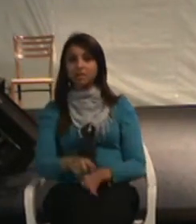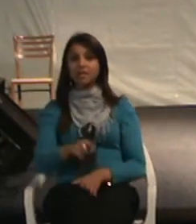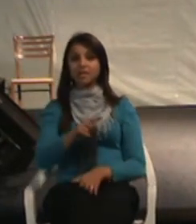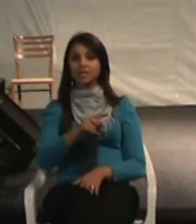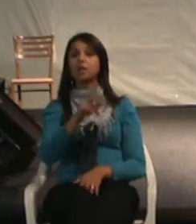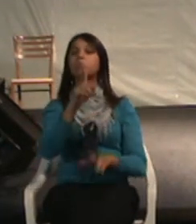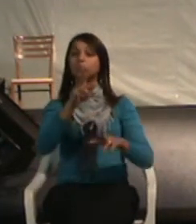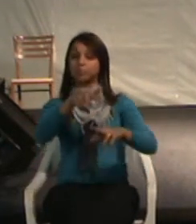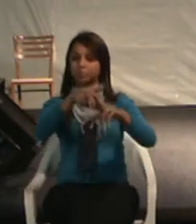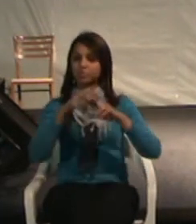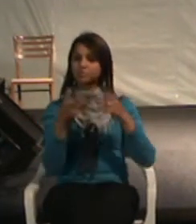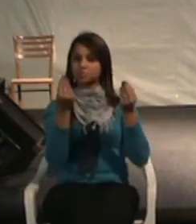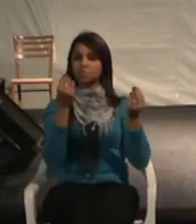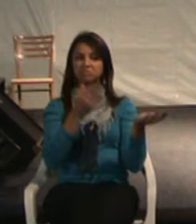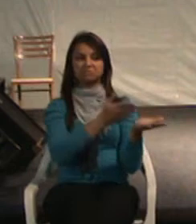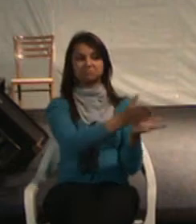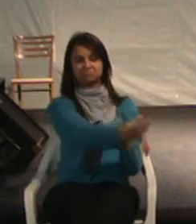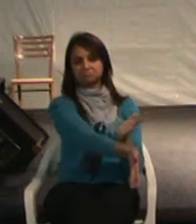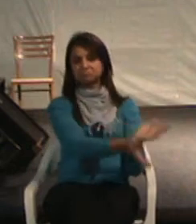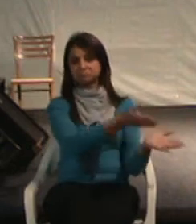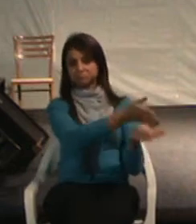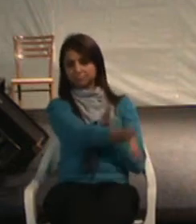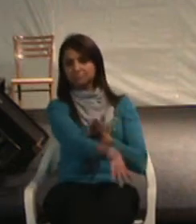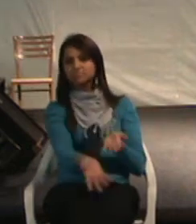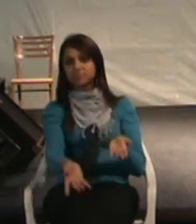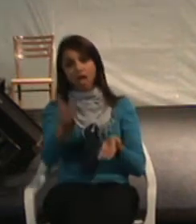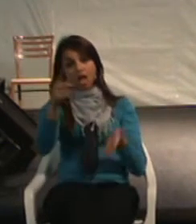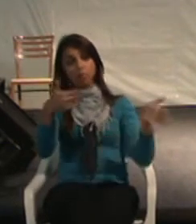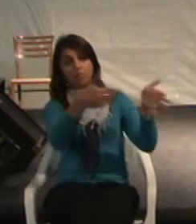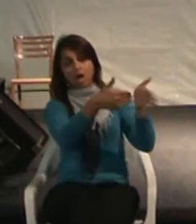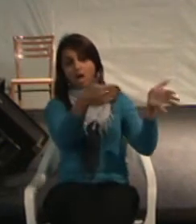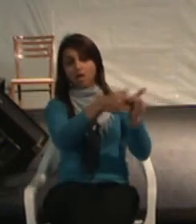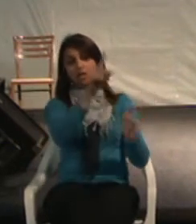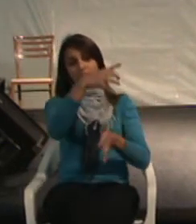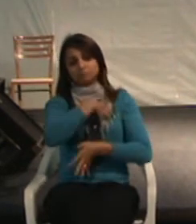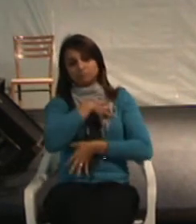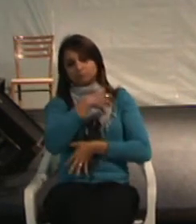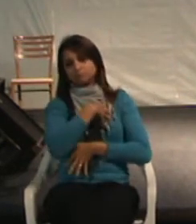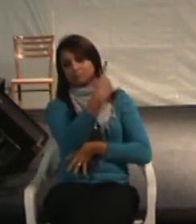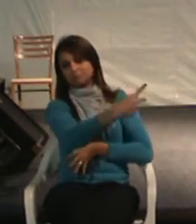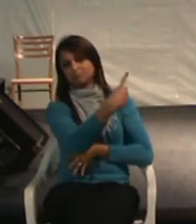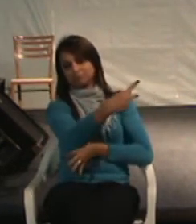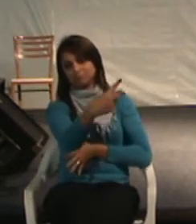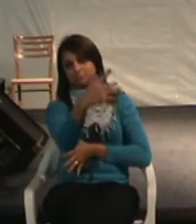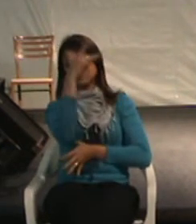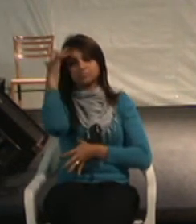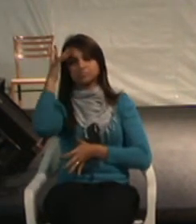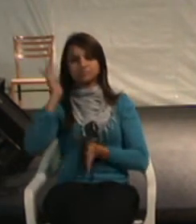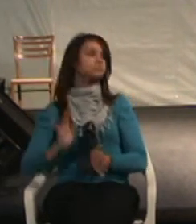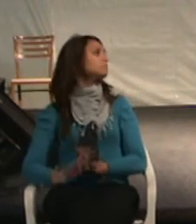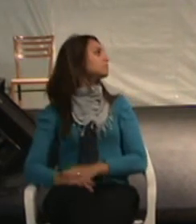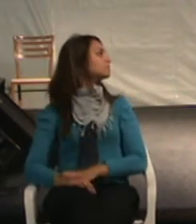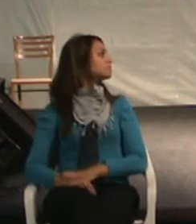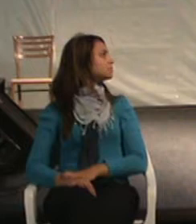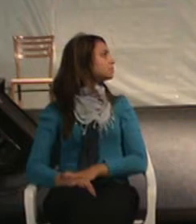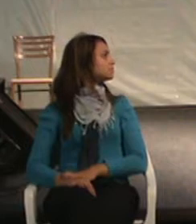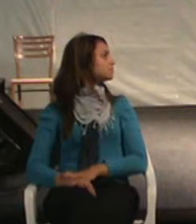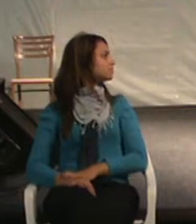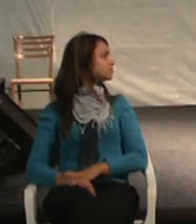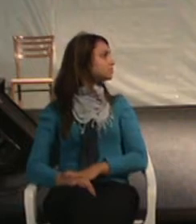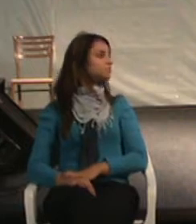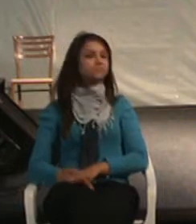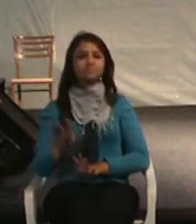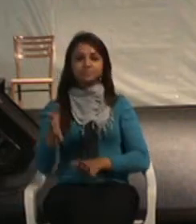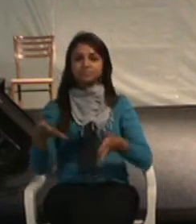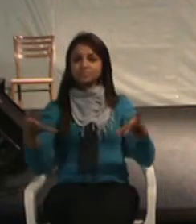esse mundo de desviantes. Isso é uma barreira. Barreira atitudinal, por exemplo. E outras... Olha aqui,